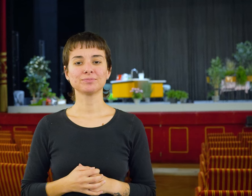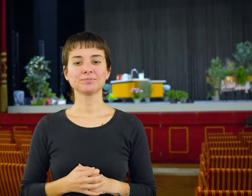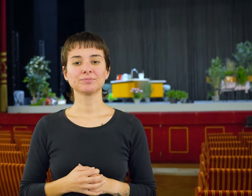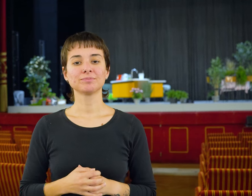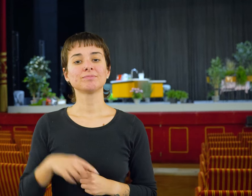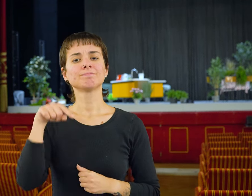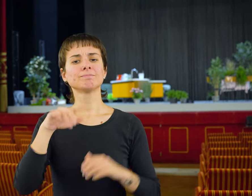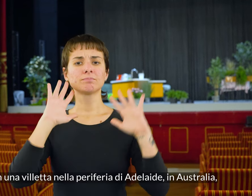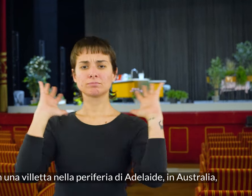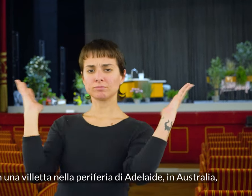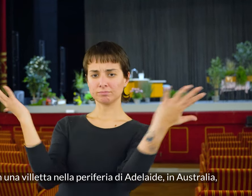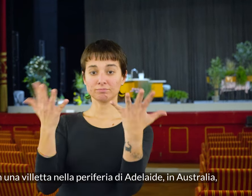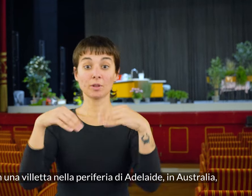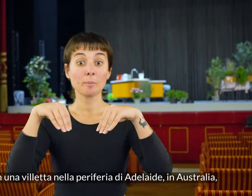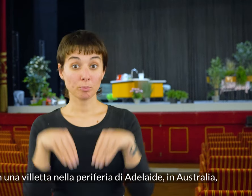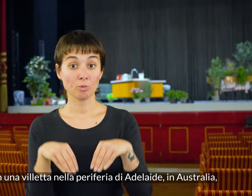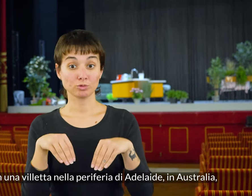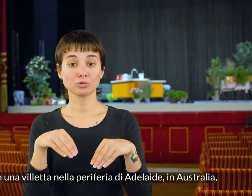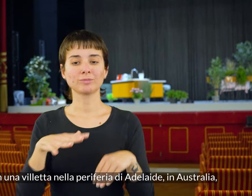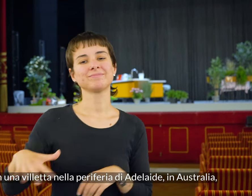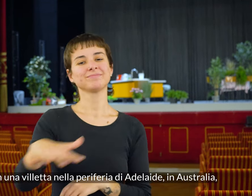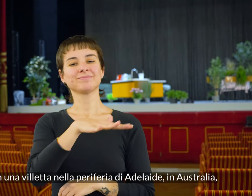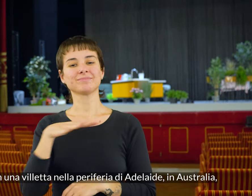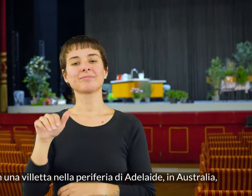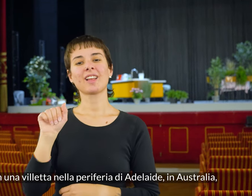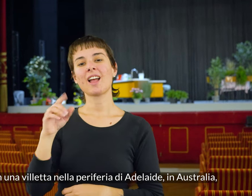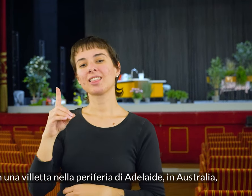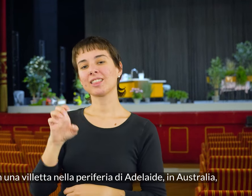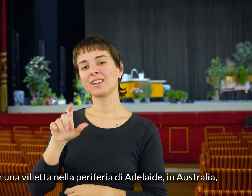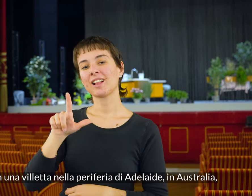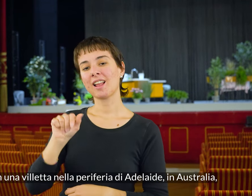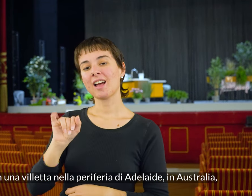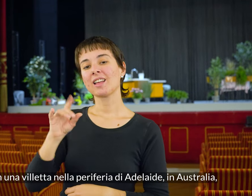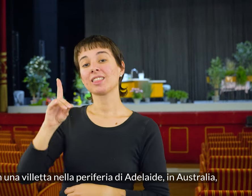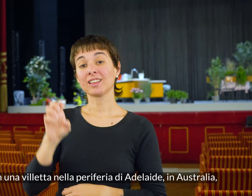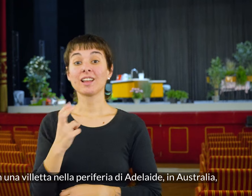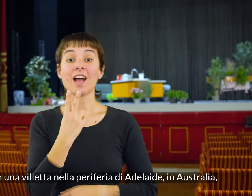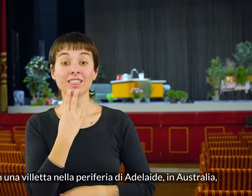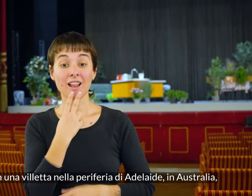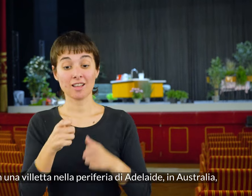Si svolge in una villetta nella periferia di Adelaide, in Australia,